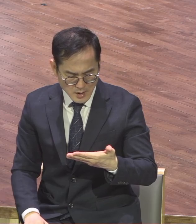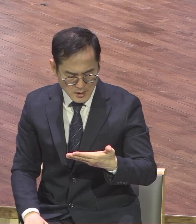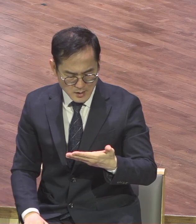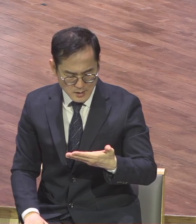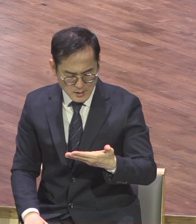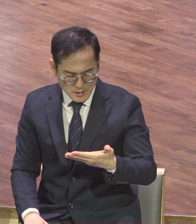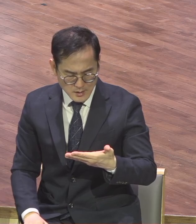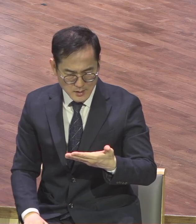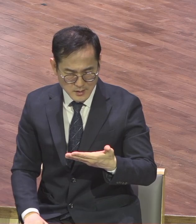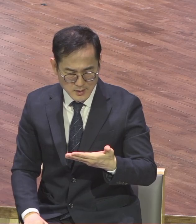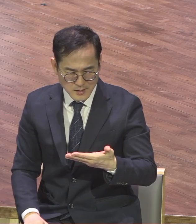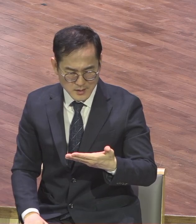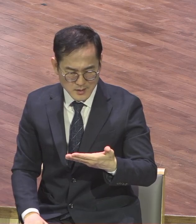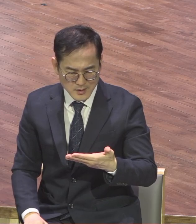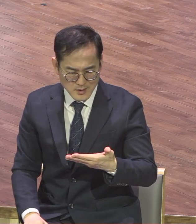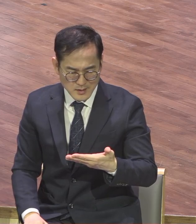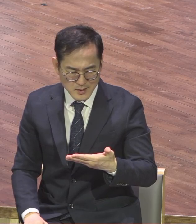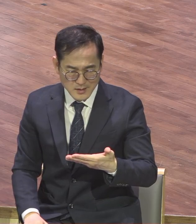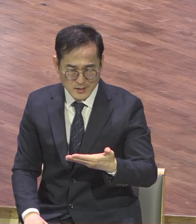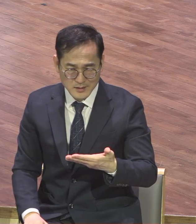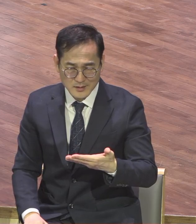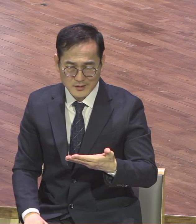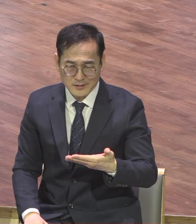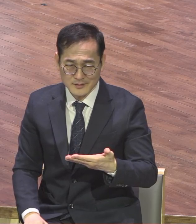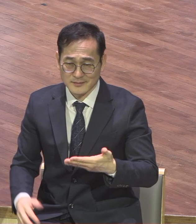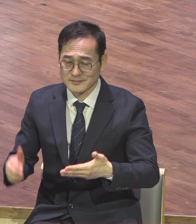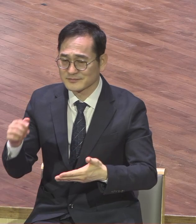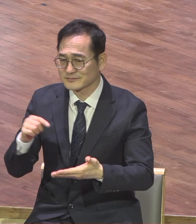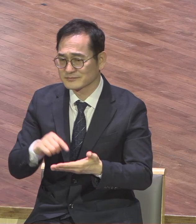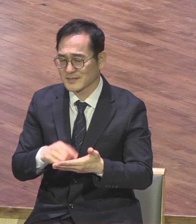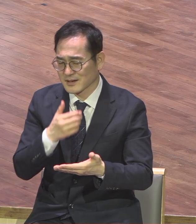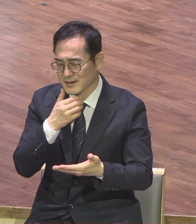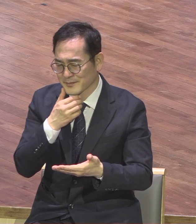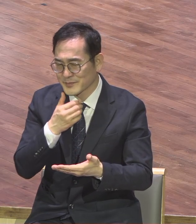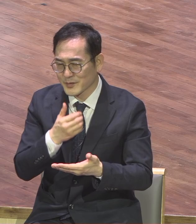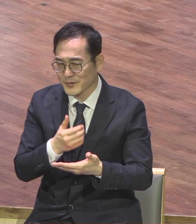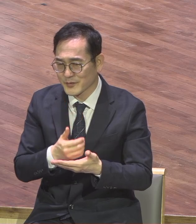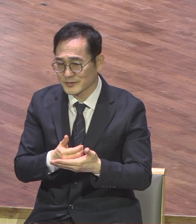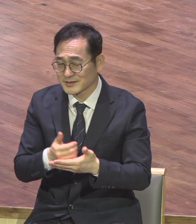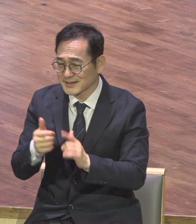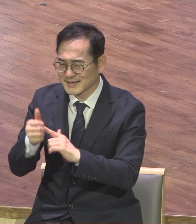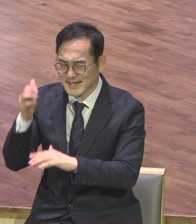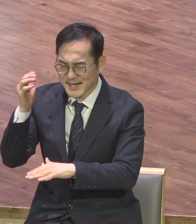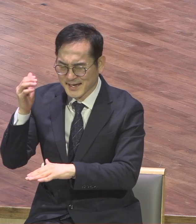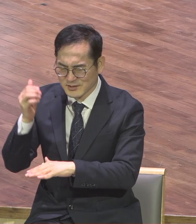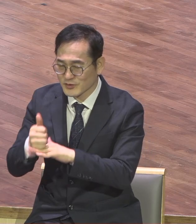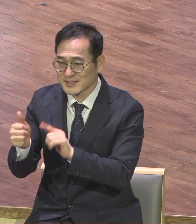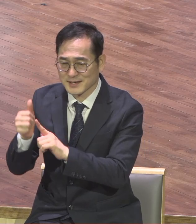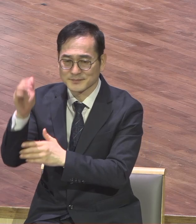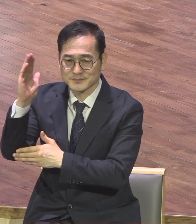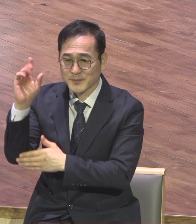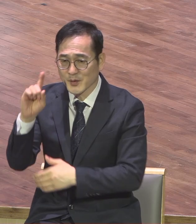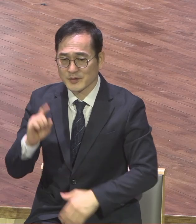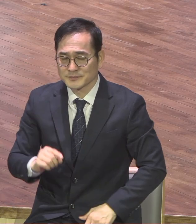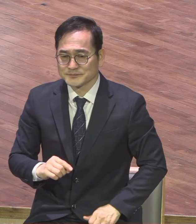나중에 폴틸리희가 이런 말을 했습니다 우리에게는 주님의